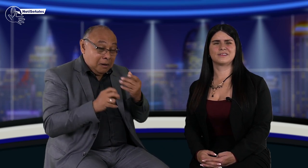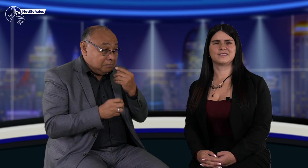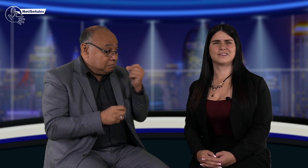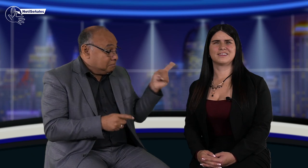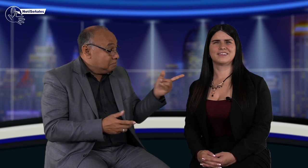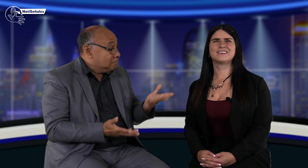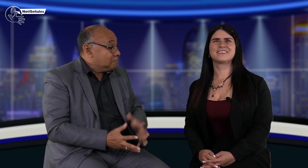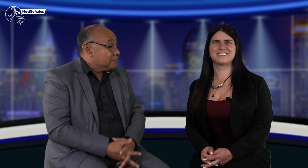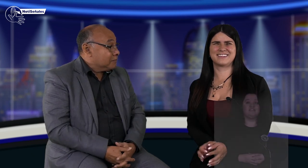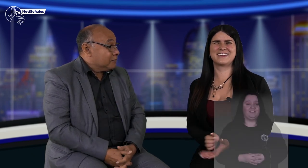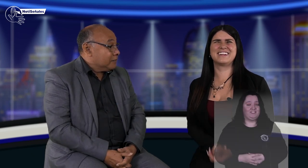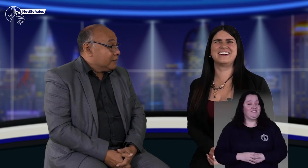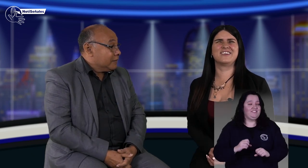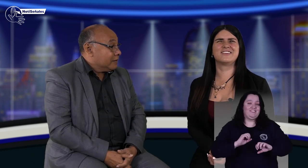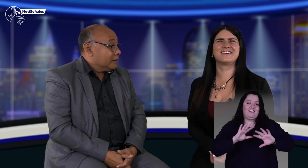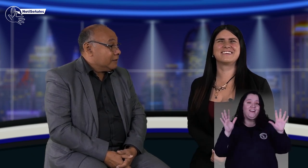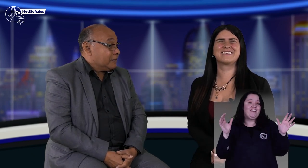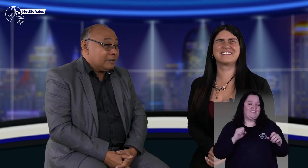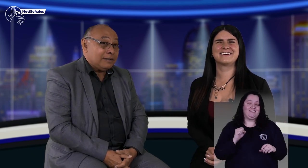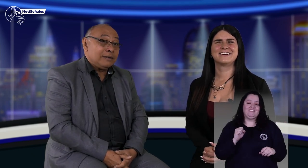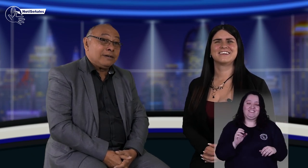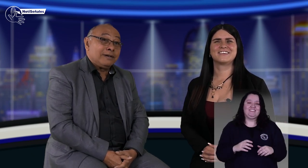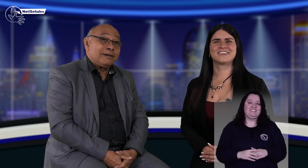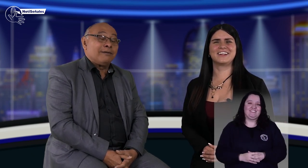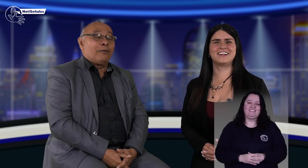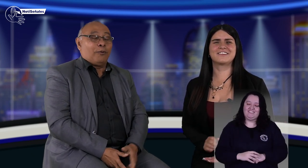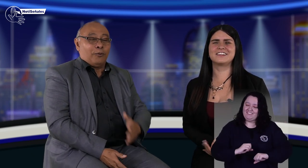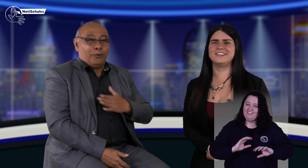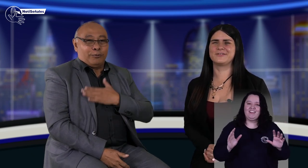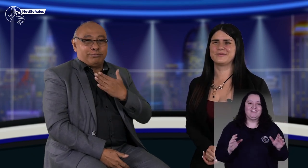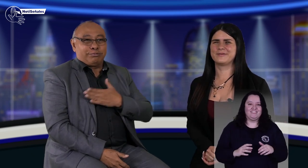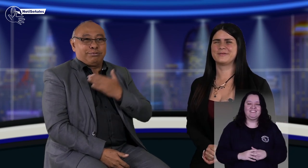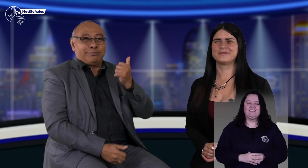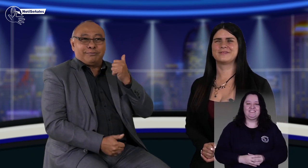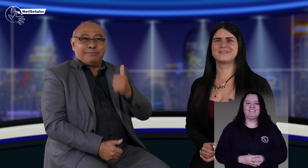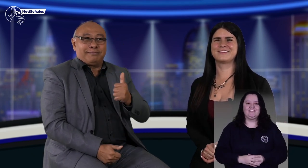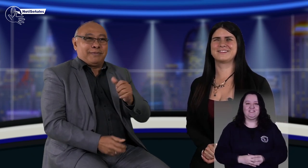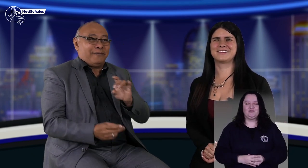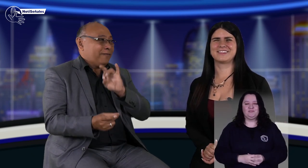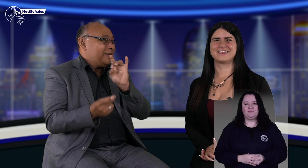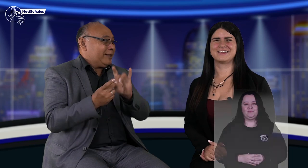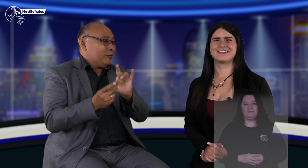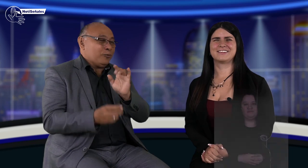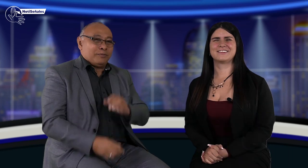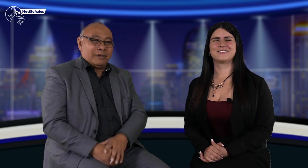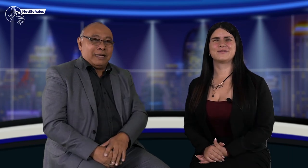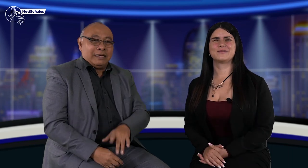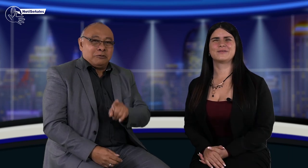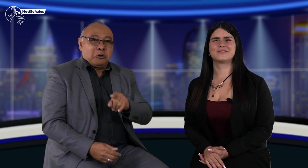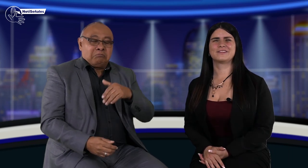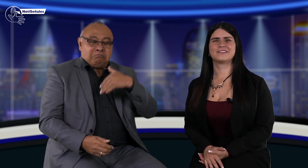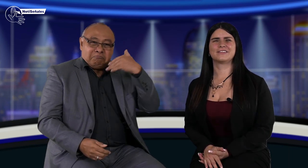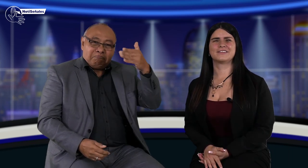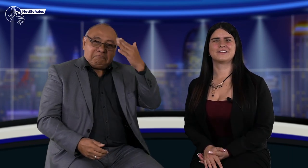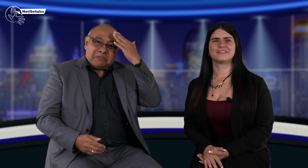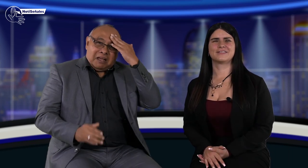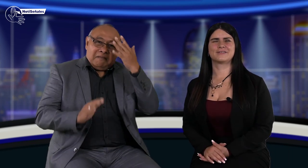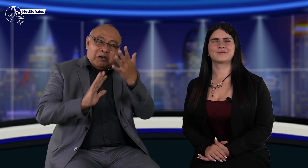contarnos más en el webinario que realicemos? Claro. Eso me pone muy contento. Perfecto. En esta emisión de